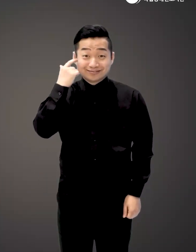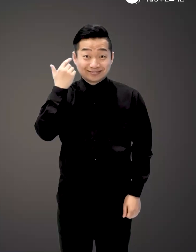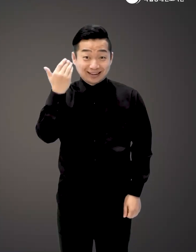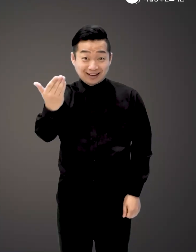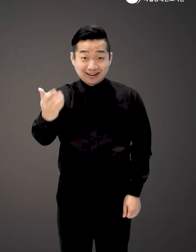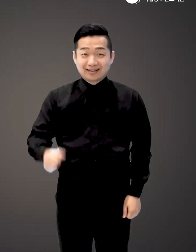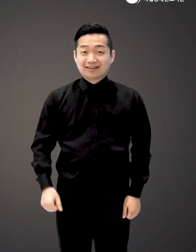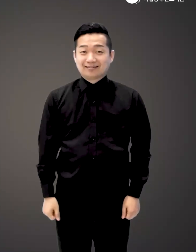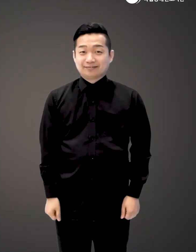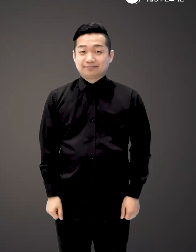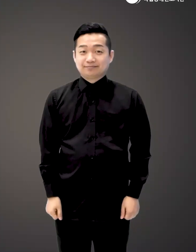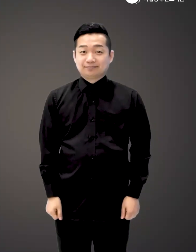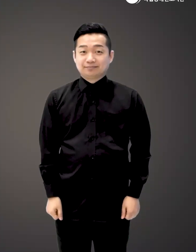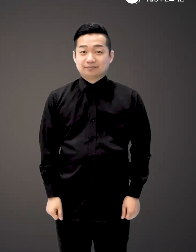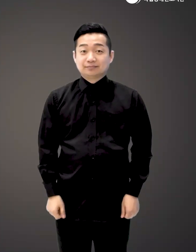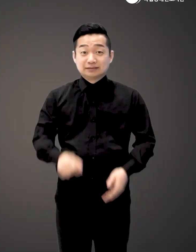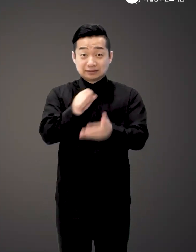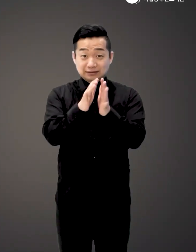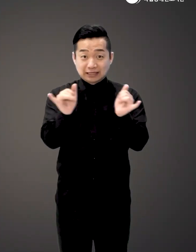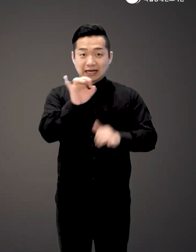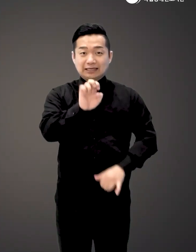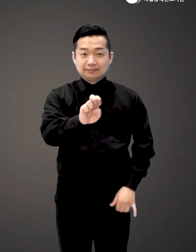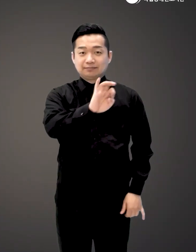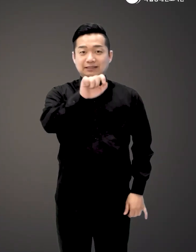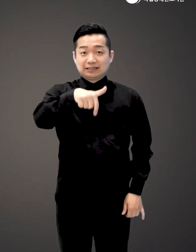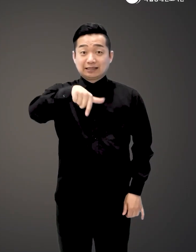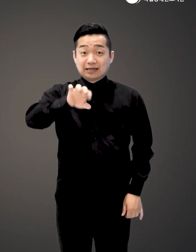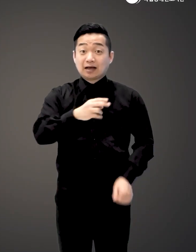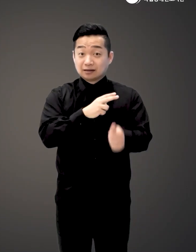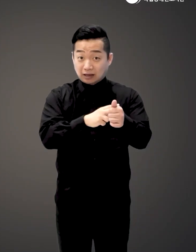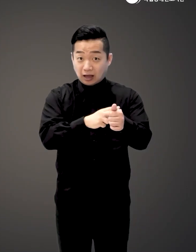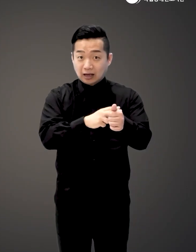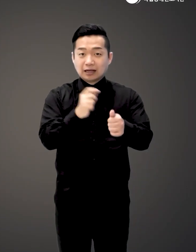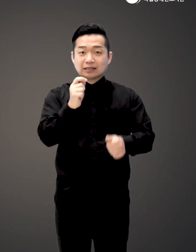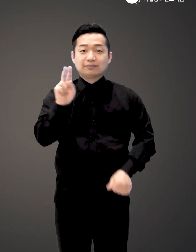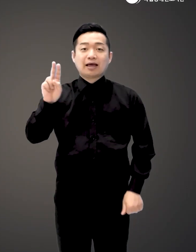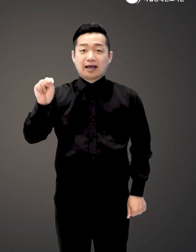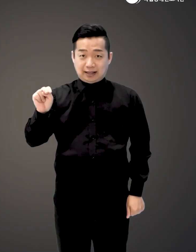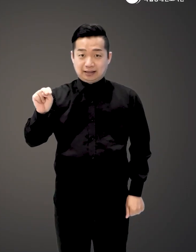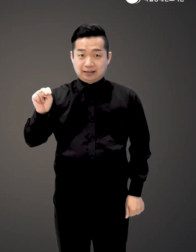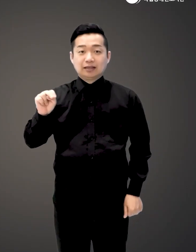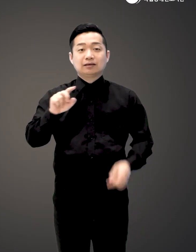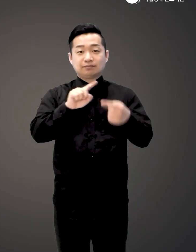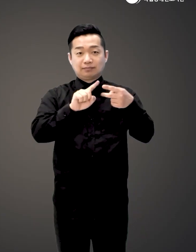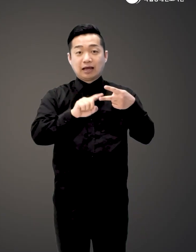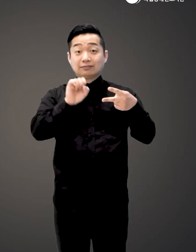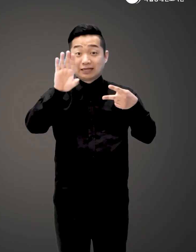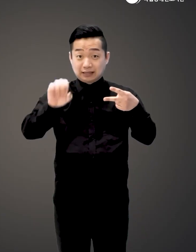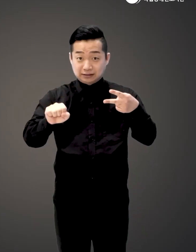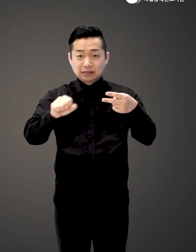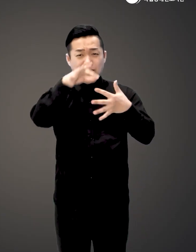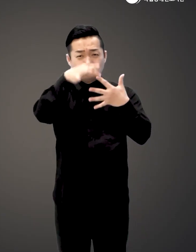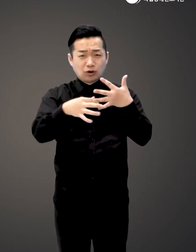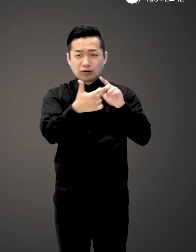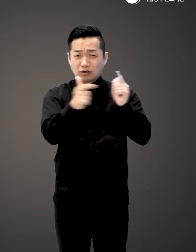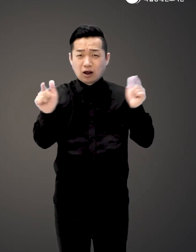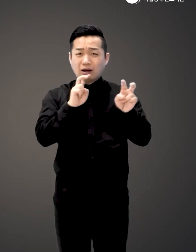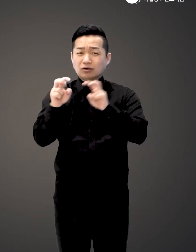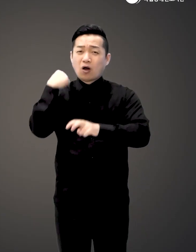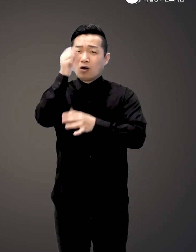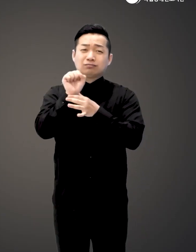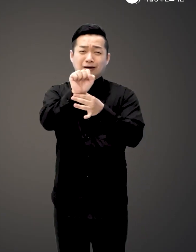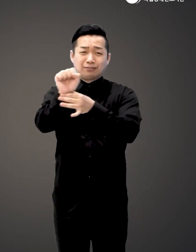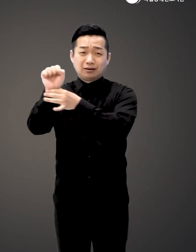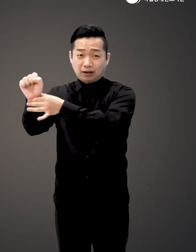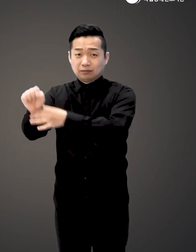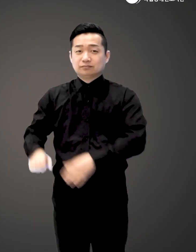궁금하지 않으셨나요? 저자 임익강은 TVN 유키즈 온 더 블럭 SBS 집사부일체 등 수많은